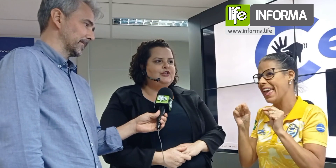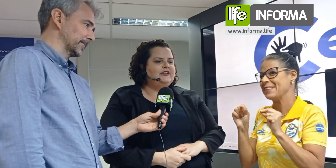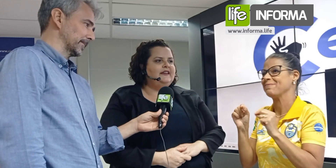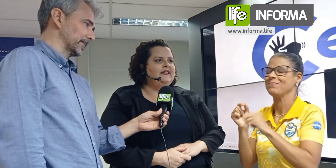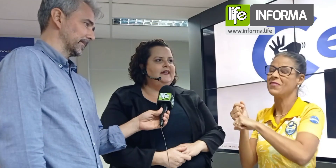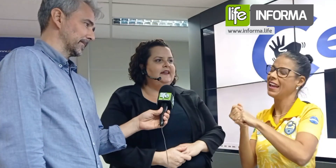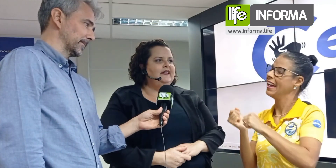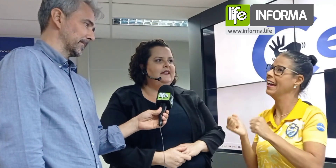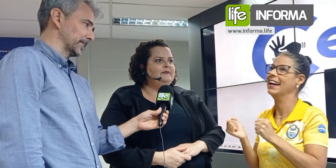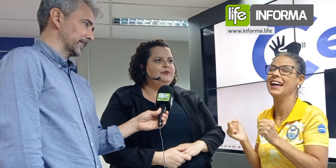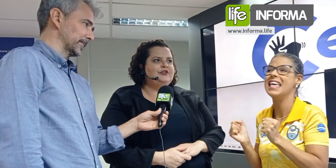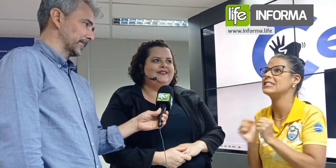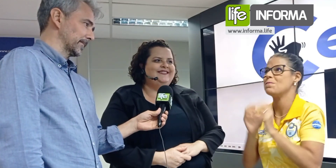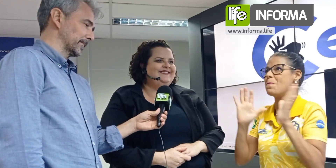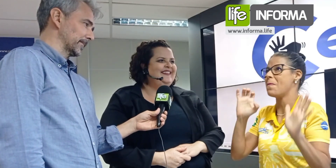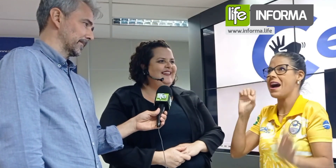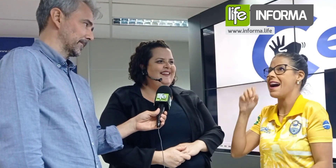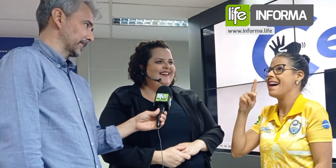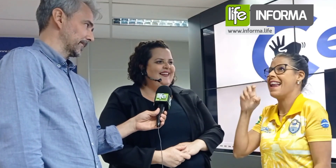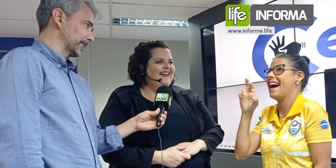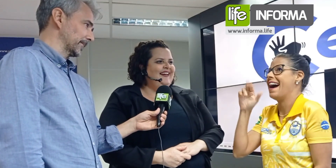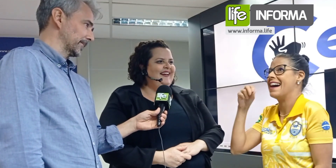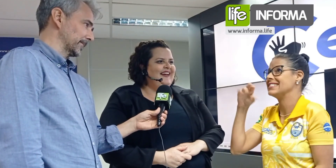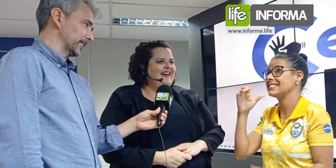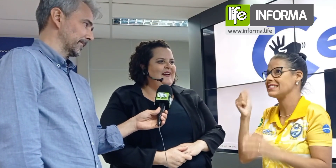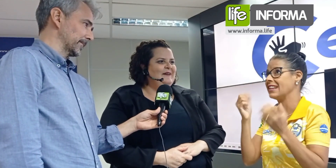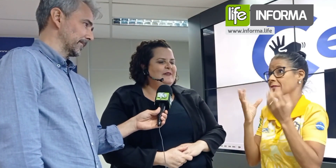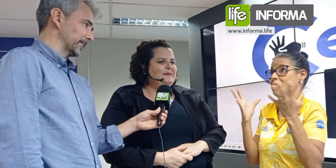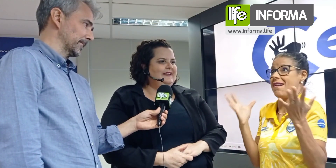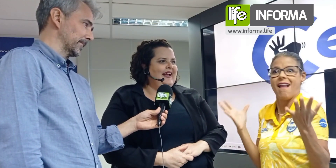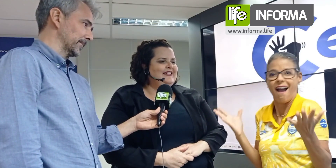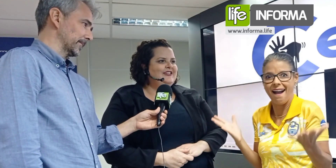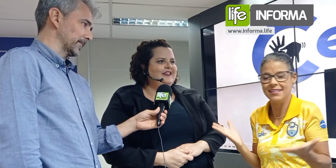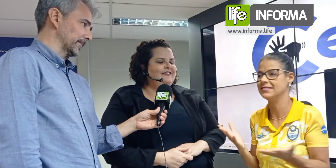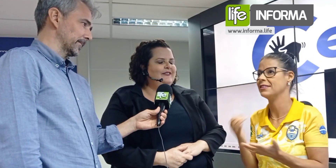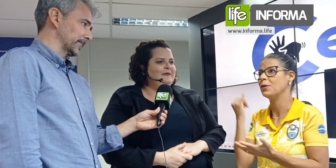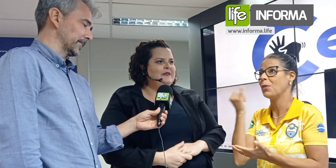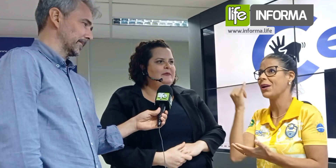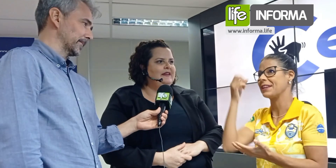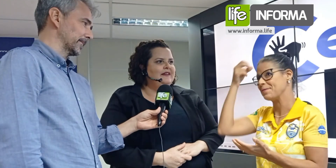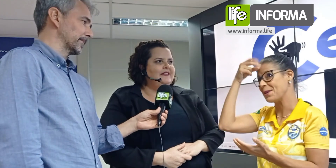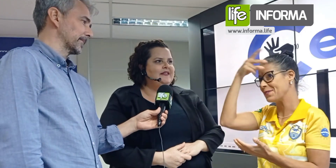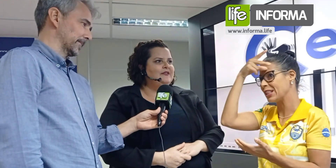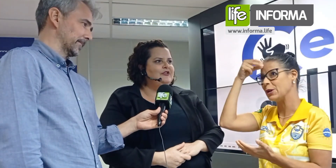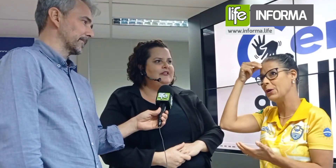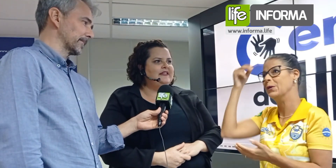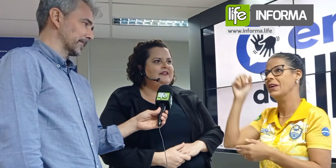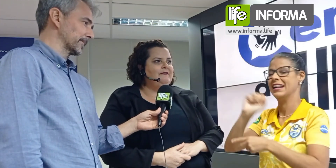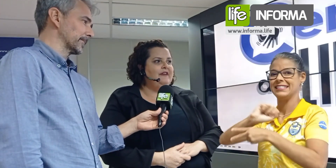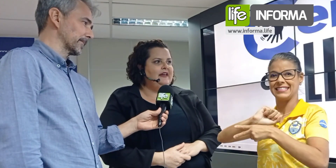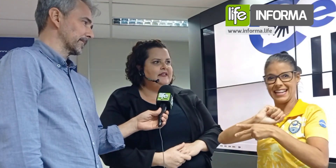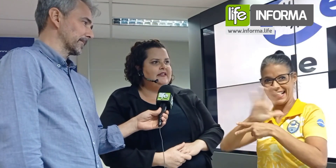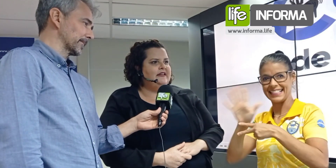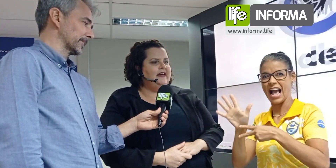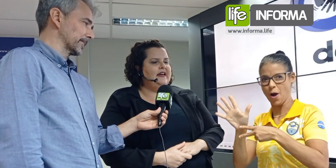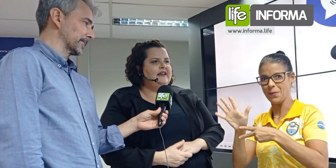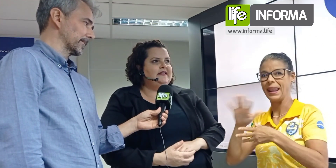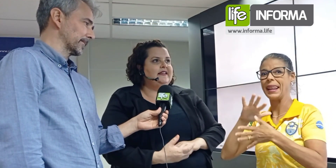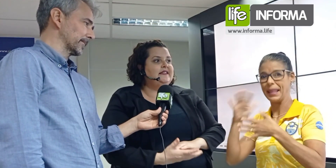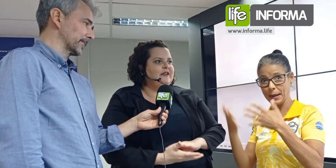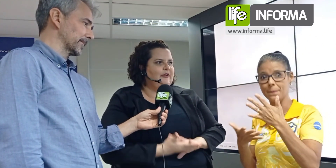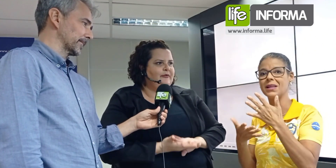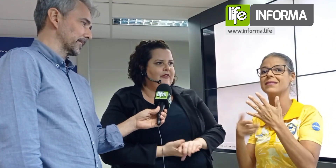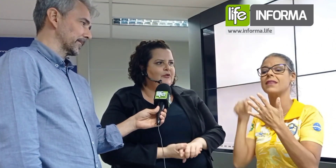Então, hoje, né, puxa, é uma expectativa, eu tenho uma esperança, hoje, assim, ver essa